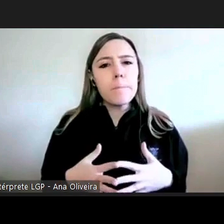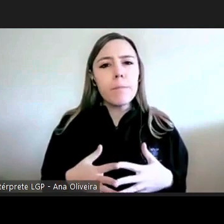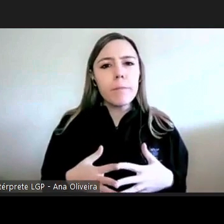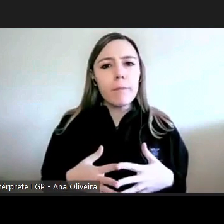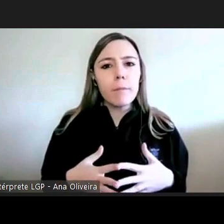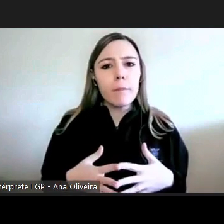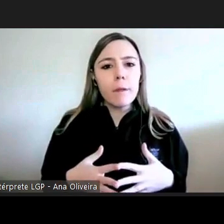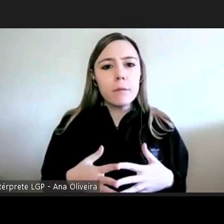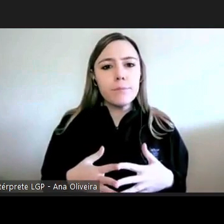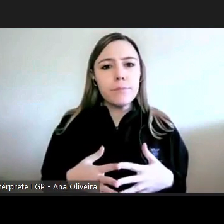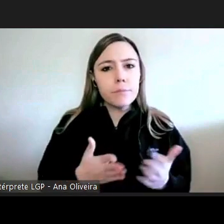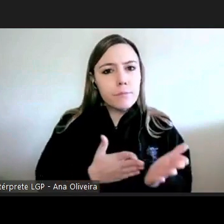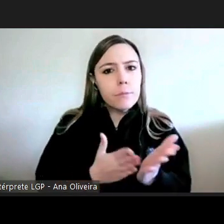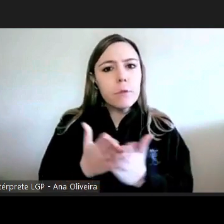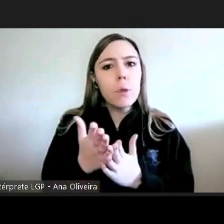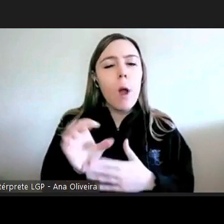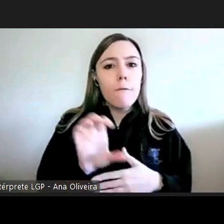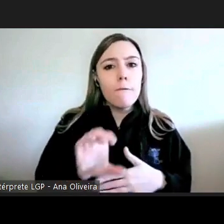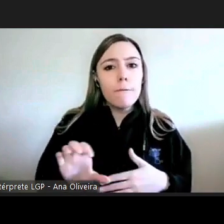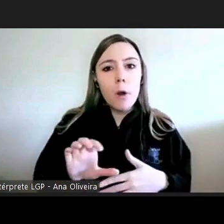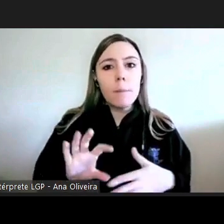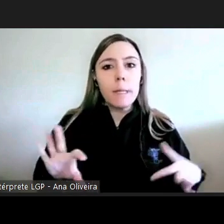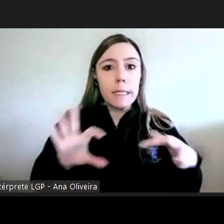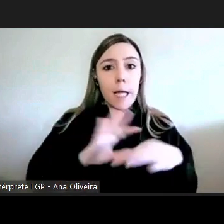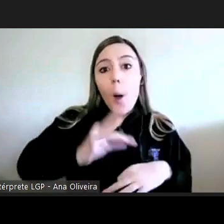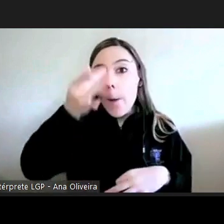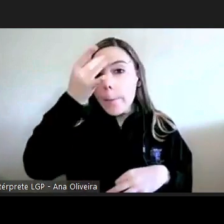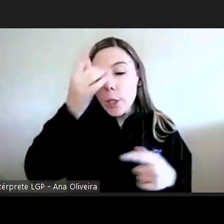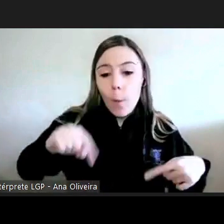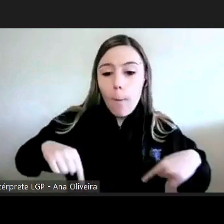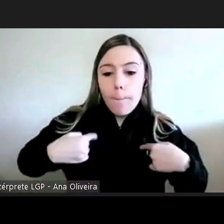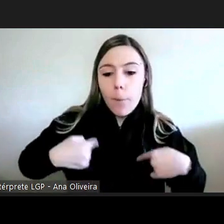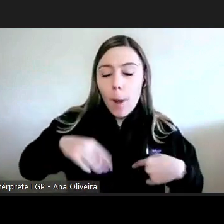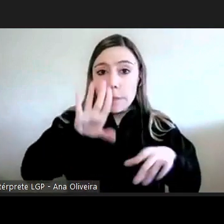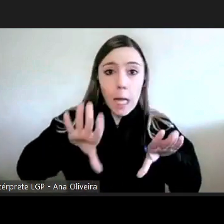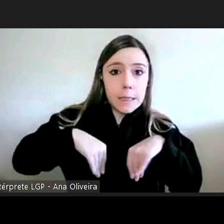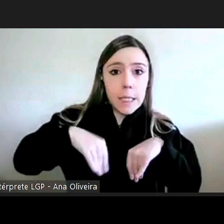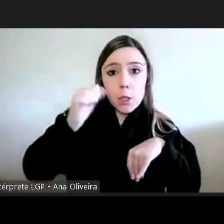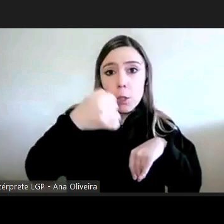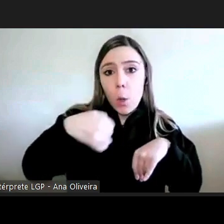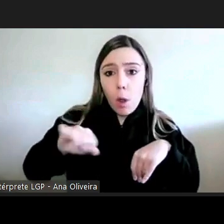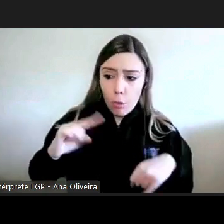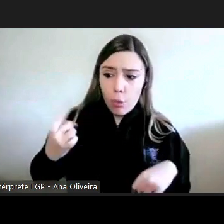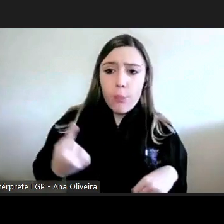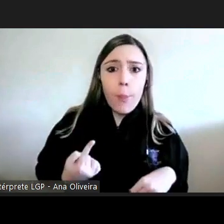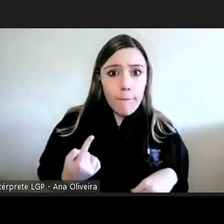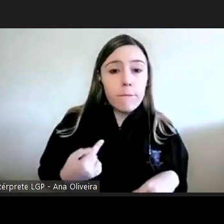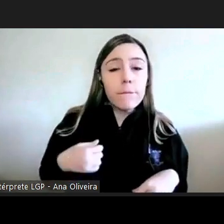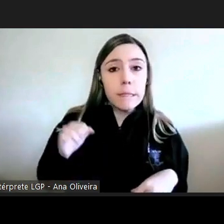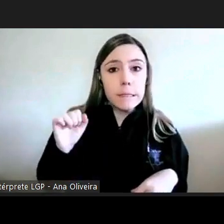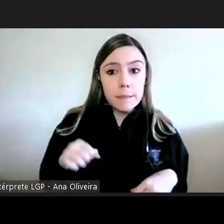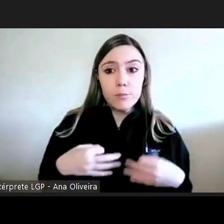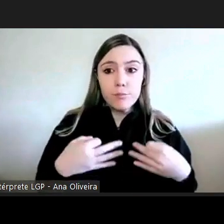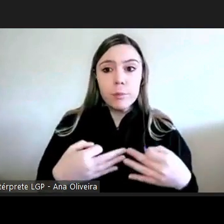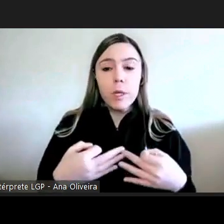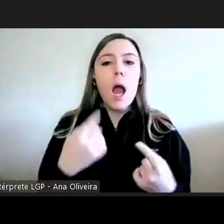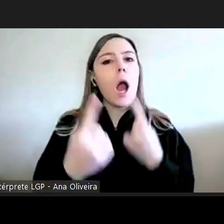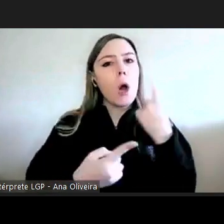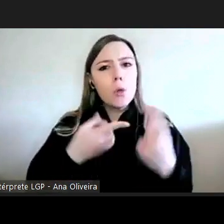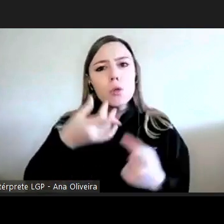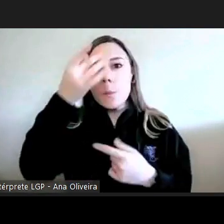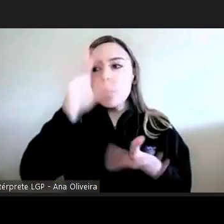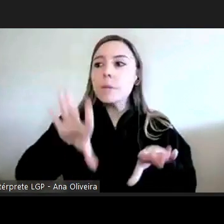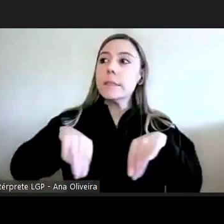manter o registro sobre se as suas posições são ou não acatadas e portanto temos posições acatadas e temos